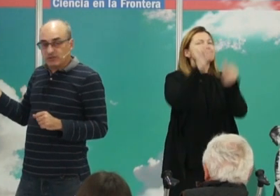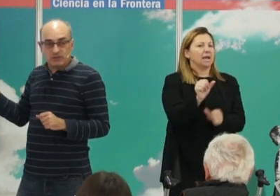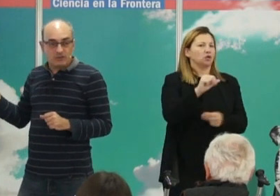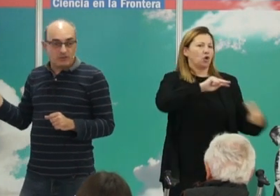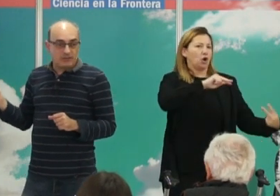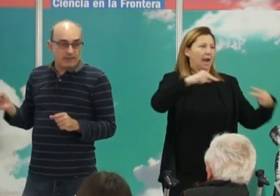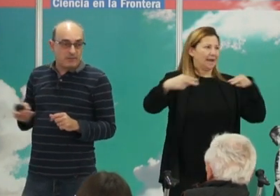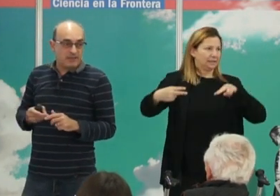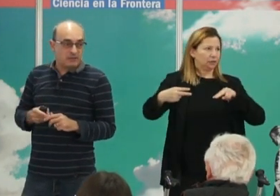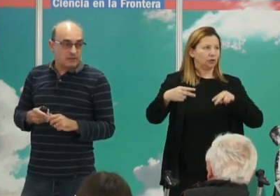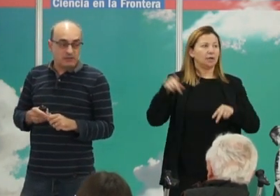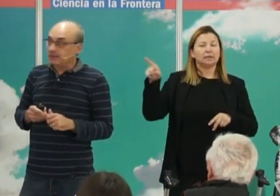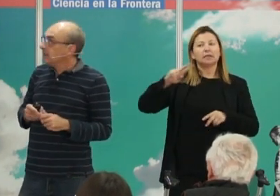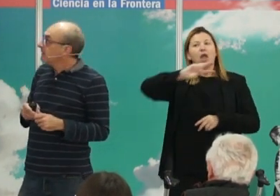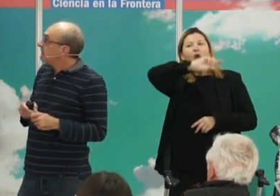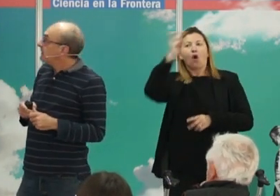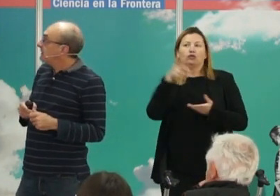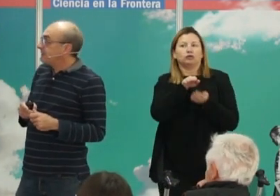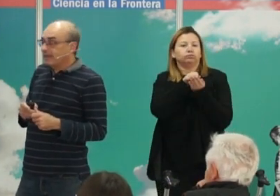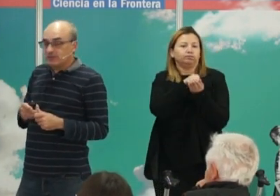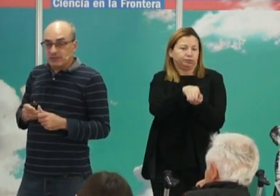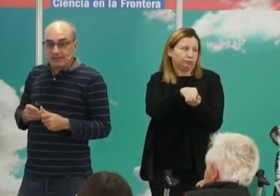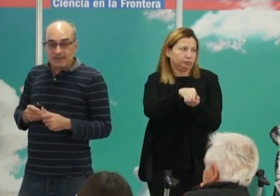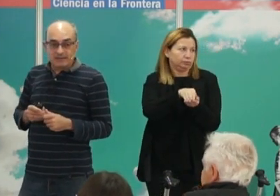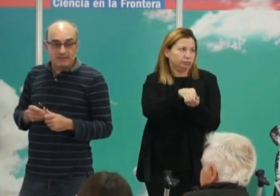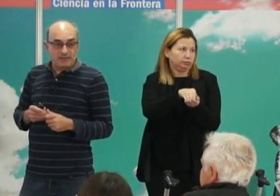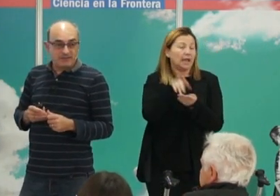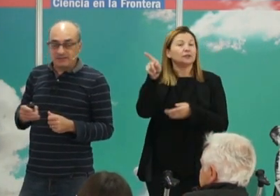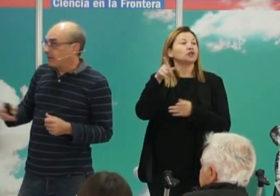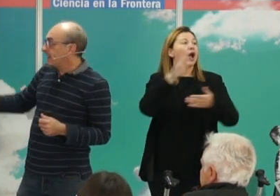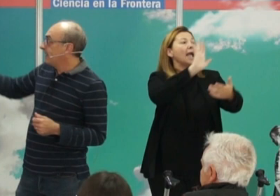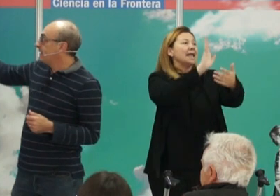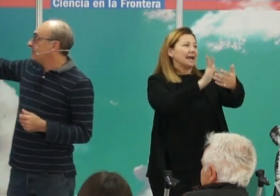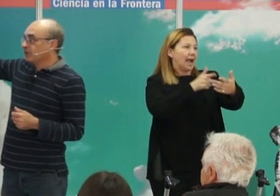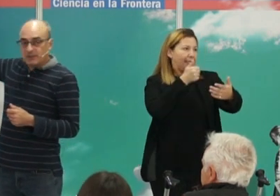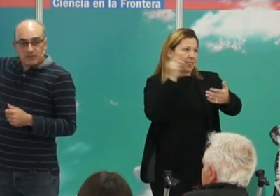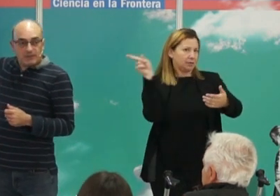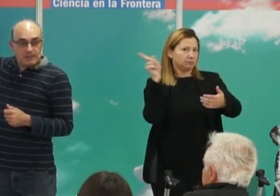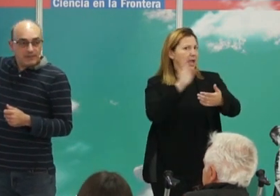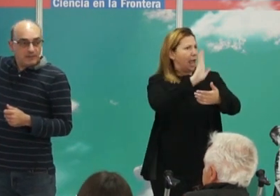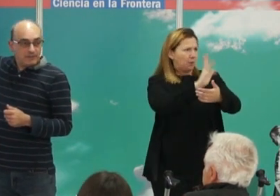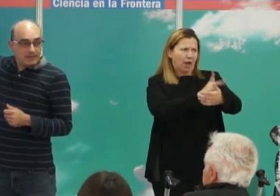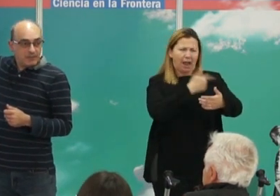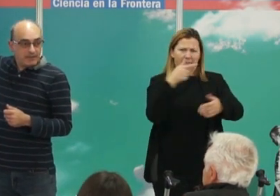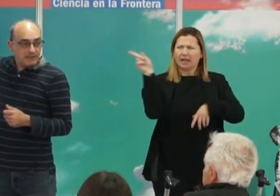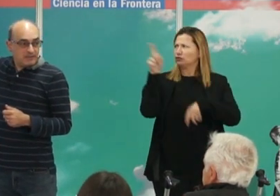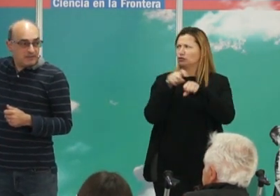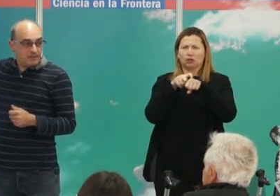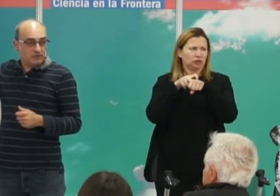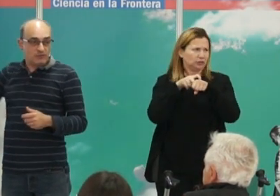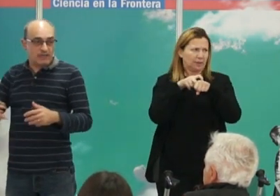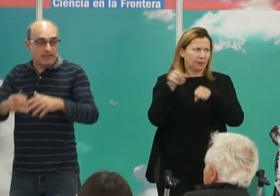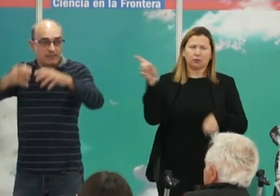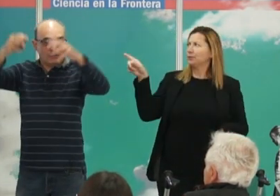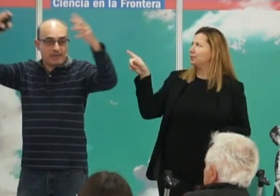Este es otro yacimiento, en este caso en Irlanda, si habéis estado en Irlanda, es muy típico ir a ver New Grange.